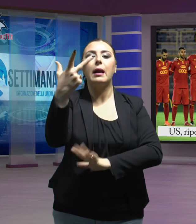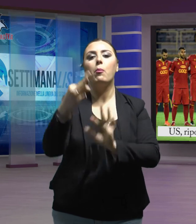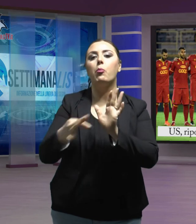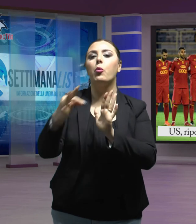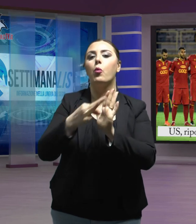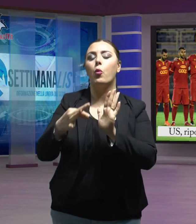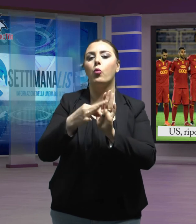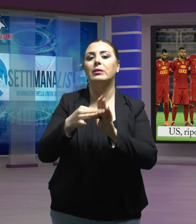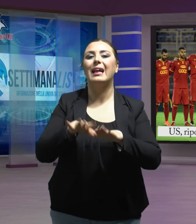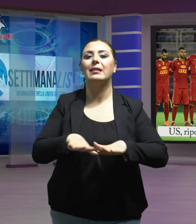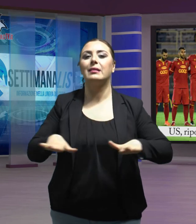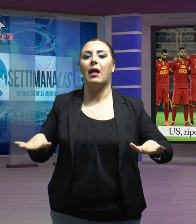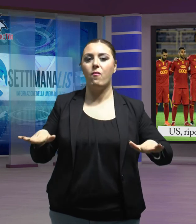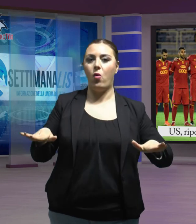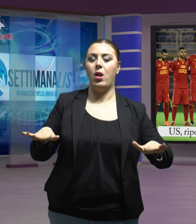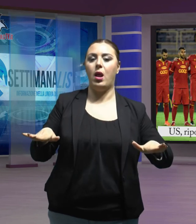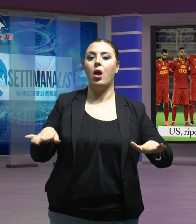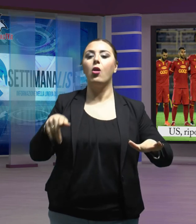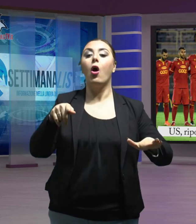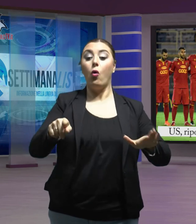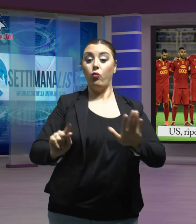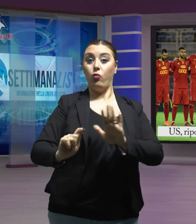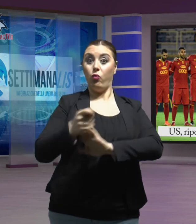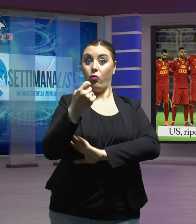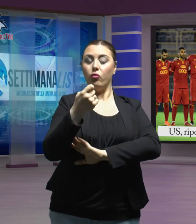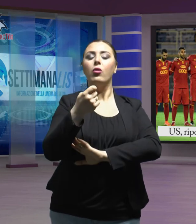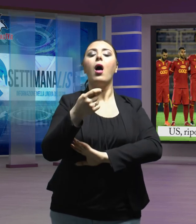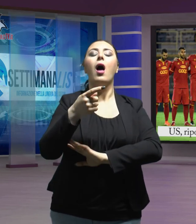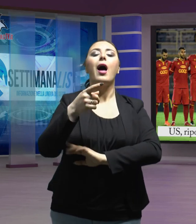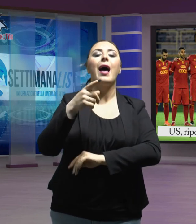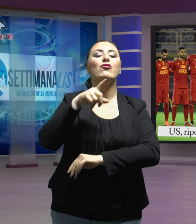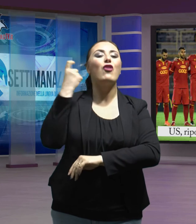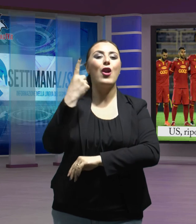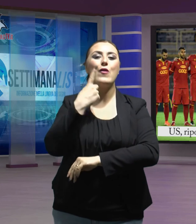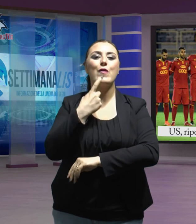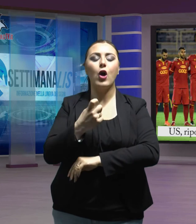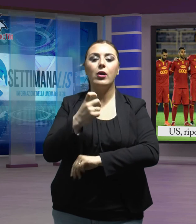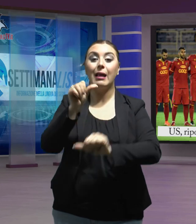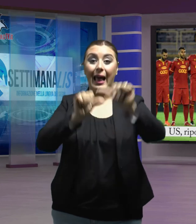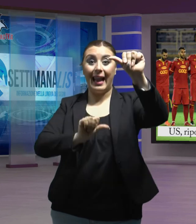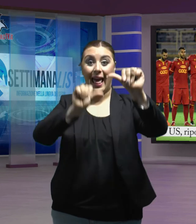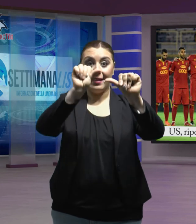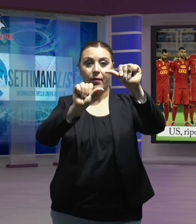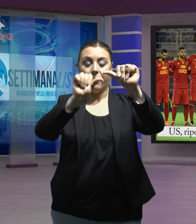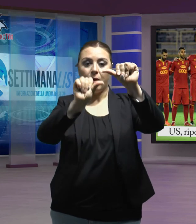Con questo successo i giallorossi salgono a quota 61 in